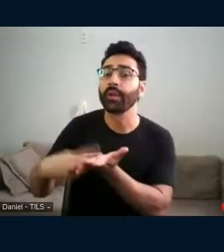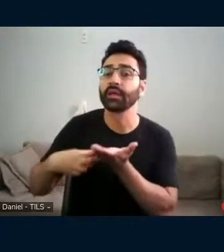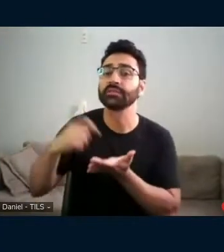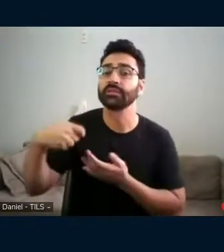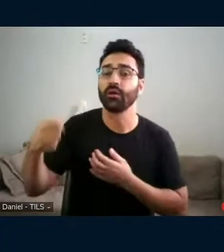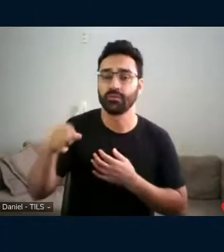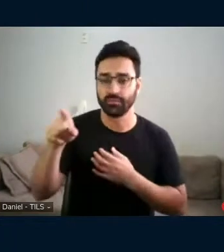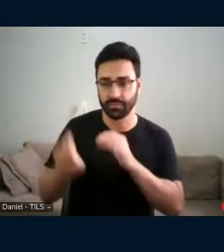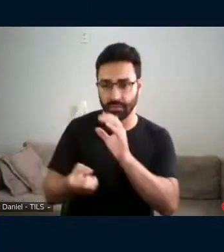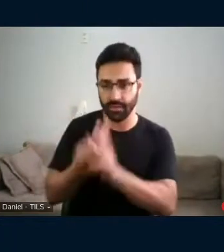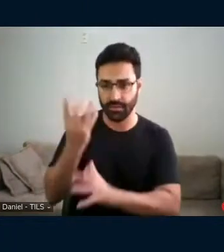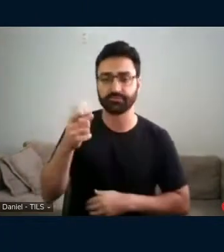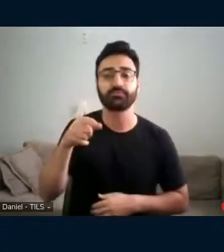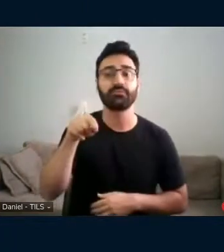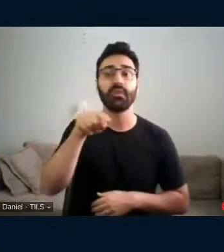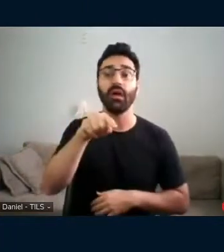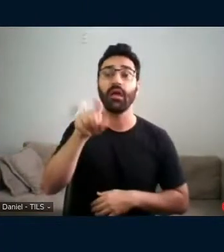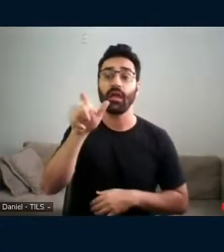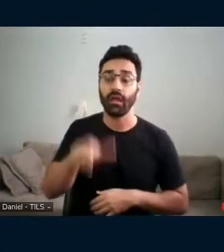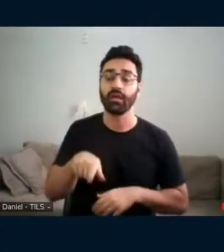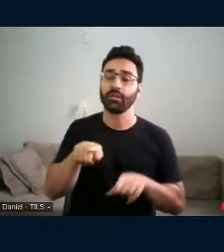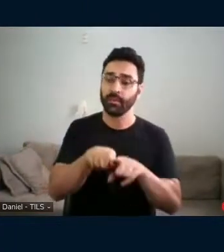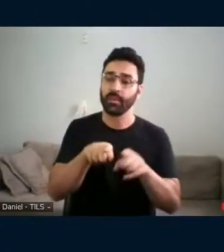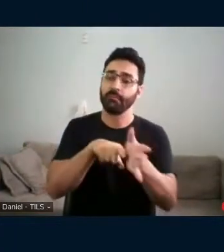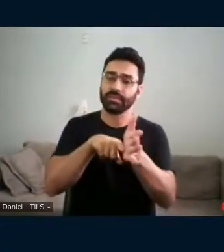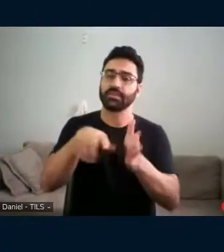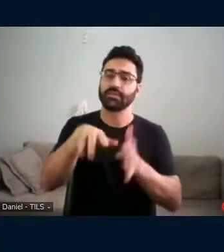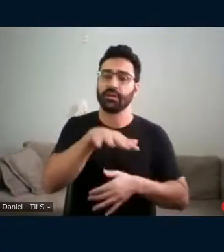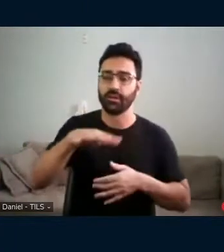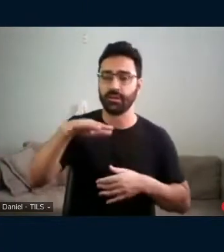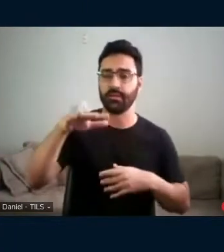pesquisador na área de educação musical, um grande nome.